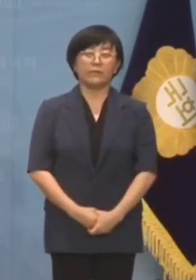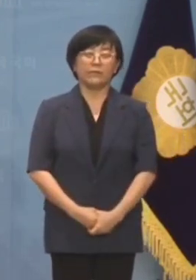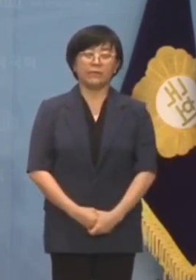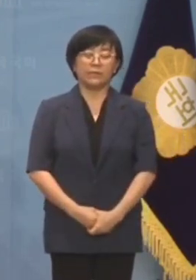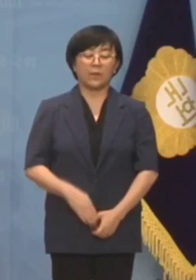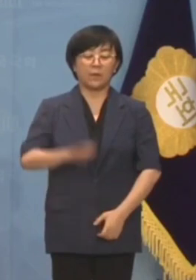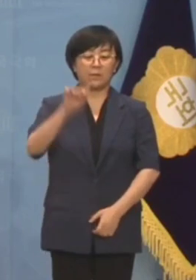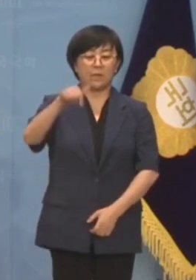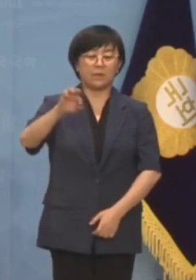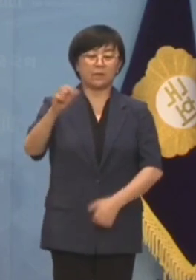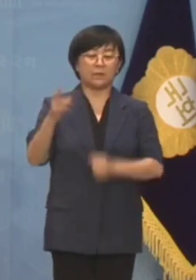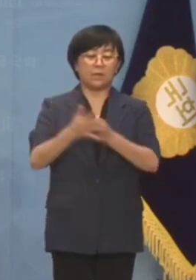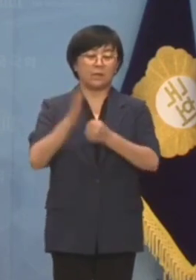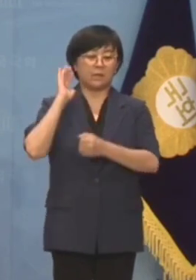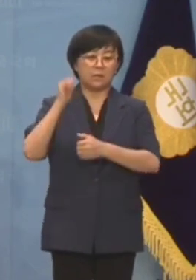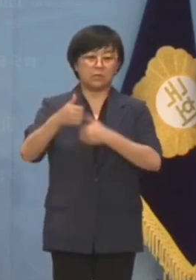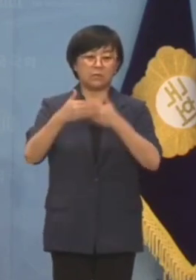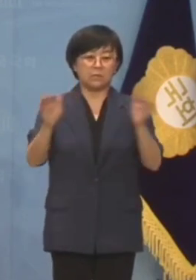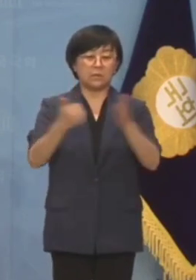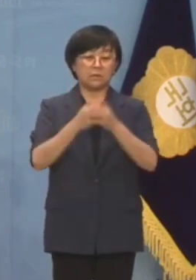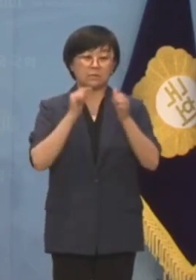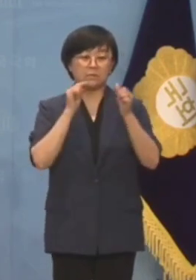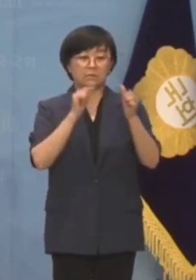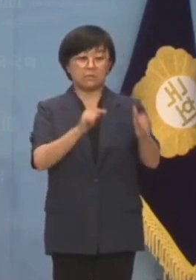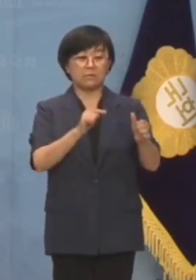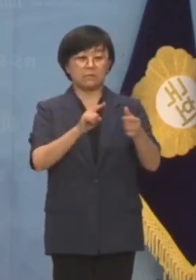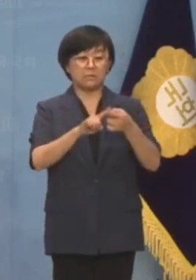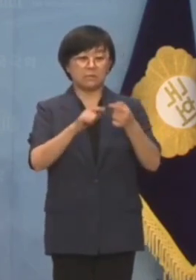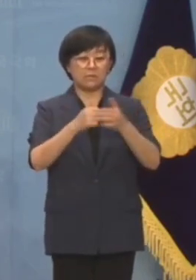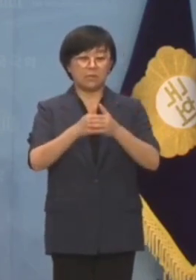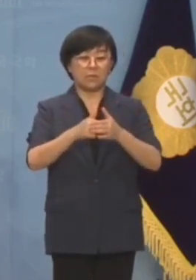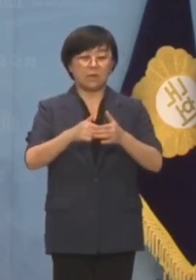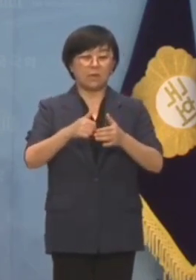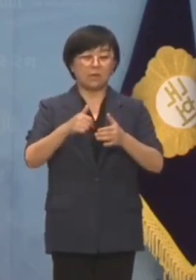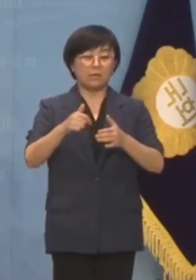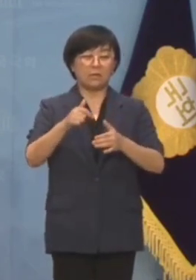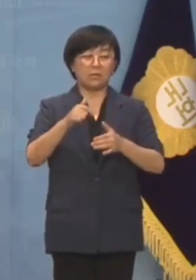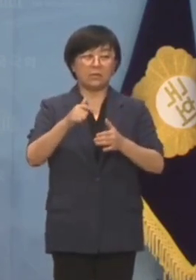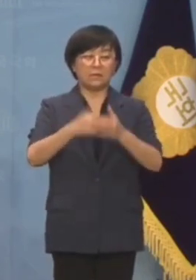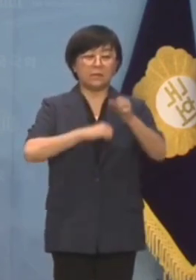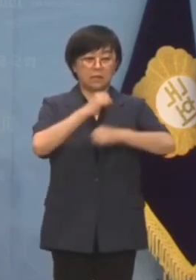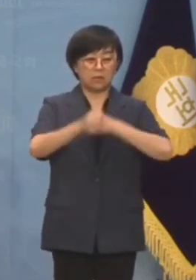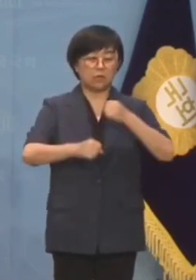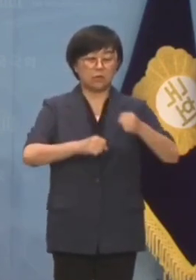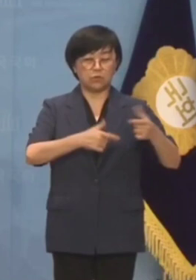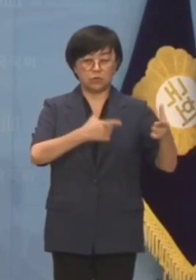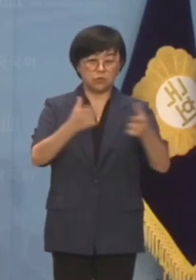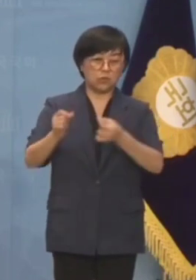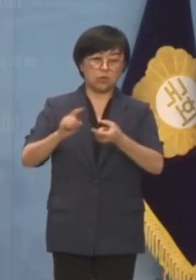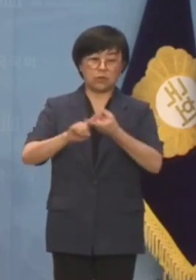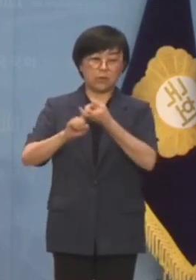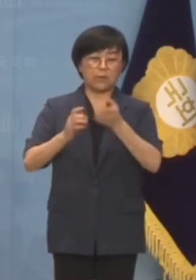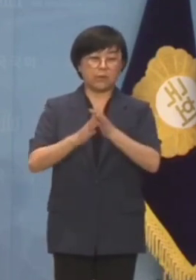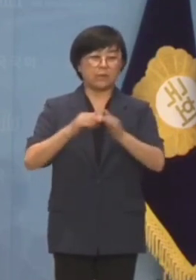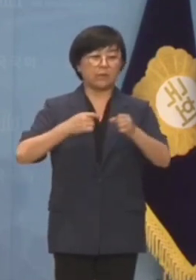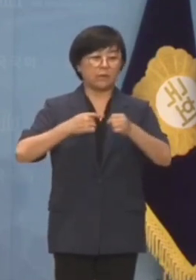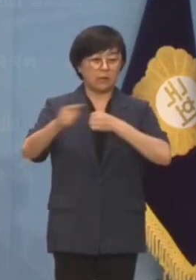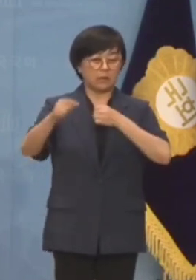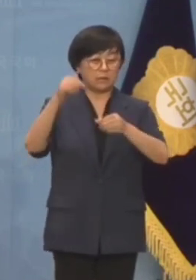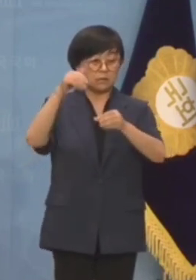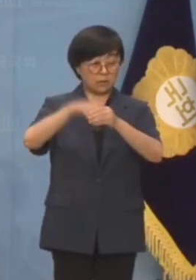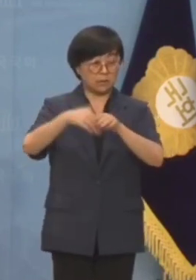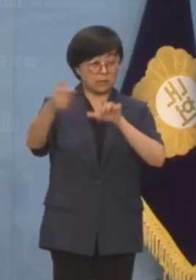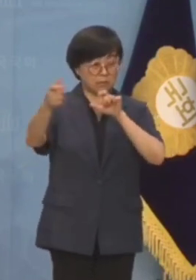박근혜 정권 당시 대통령실의 지시로 관제대모 선봉에 섰던 자유총연맹이 내년 총선을